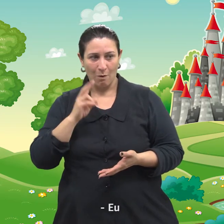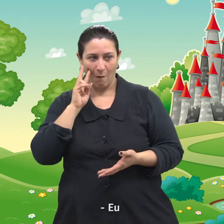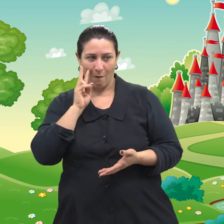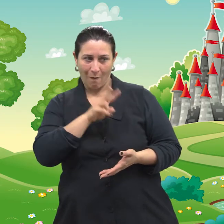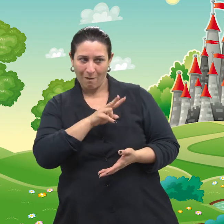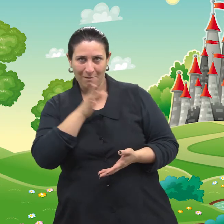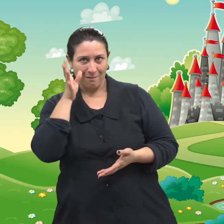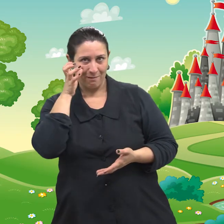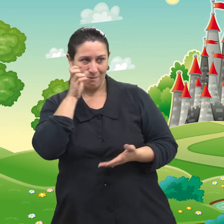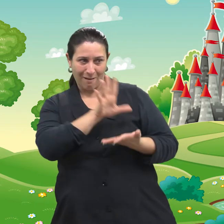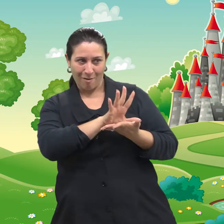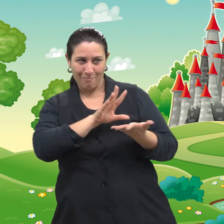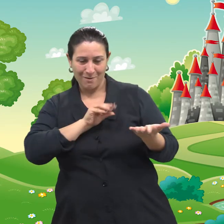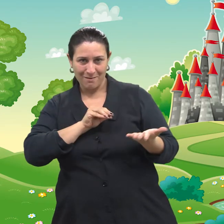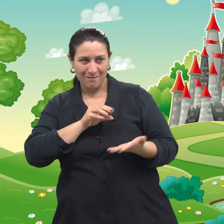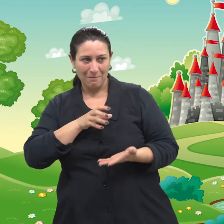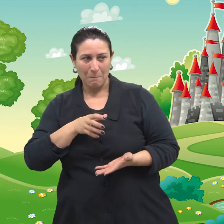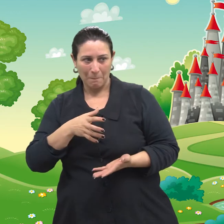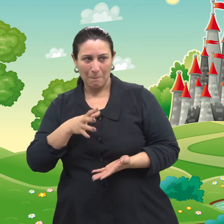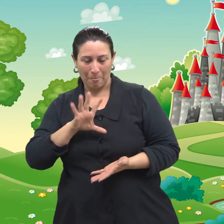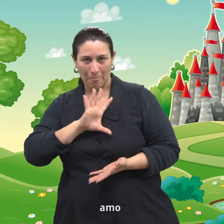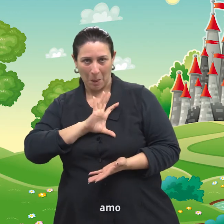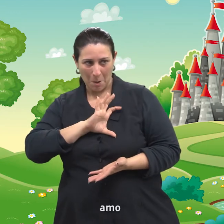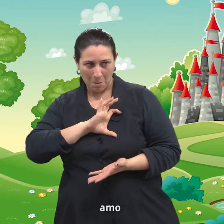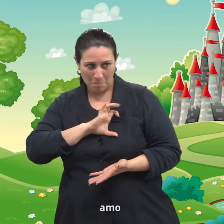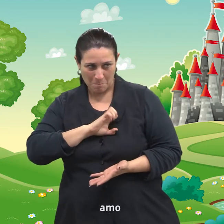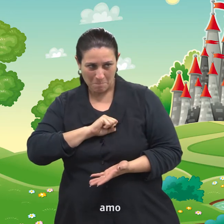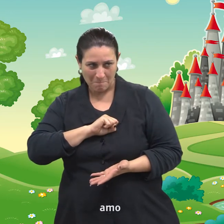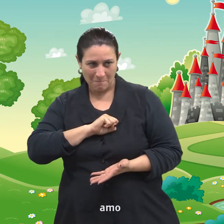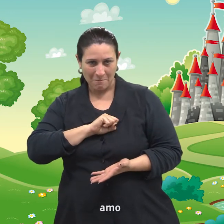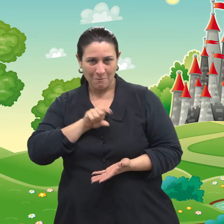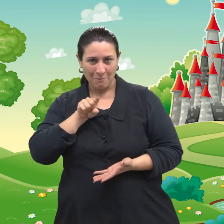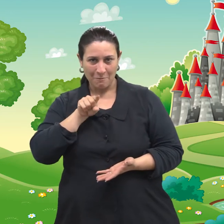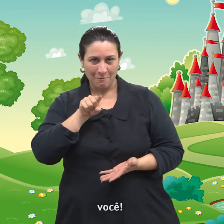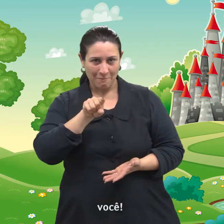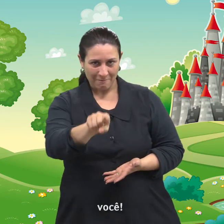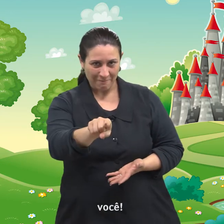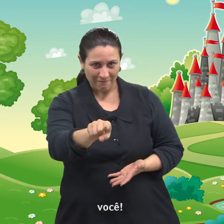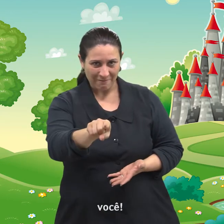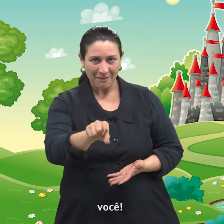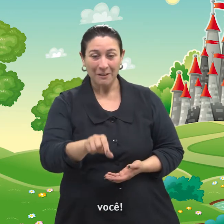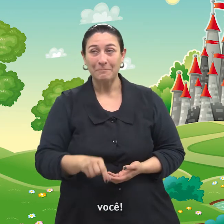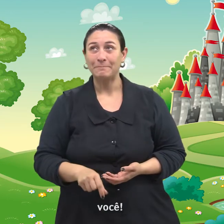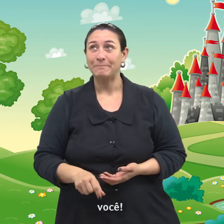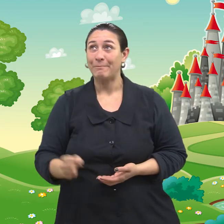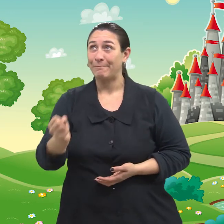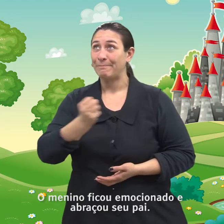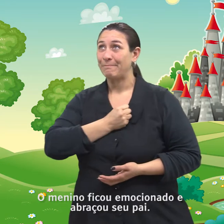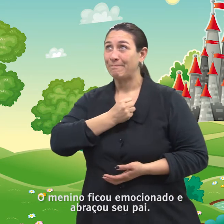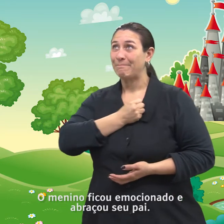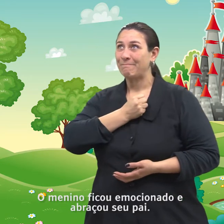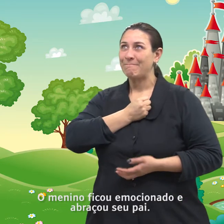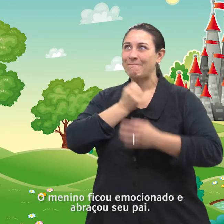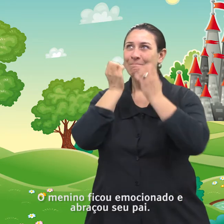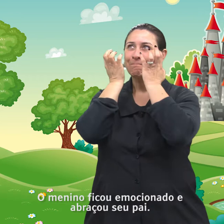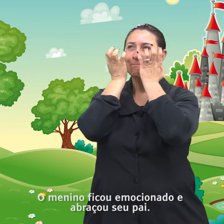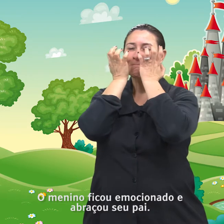amo você. O menino ficou